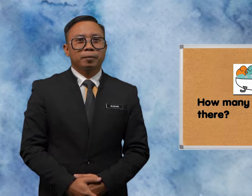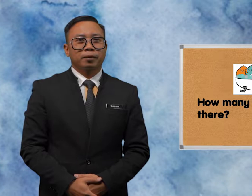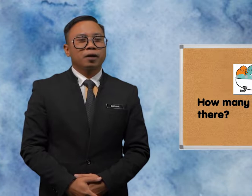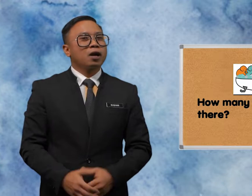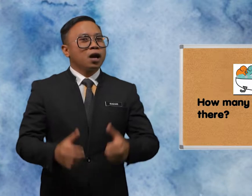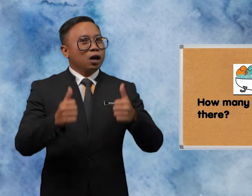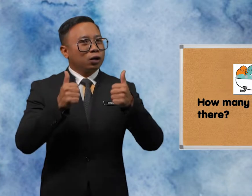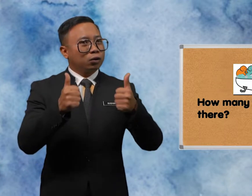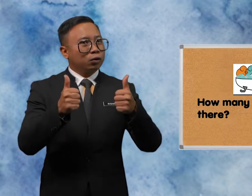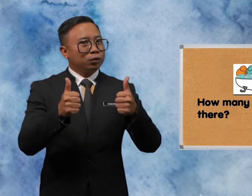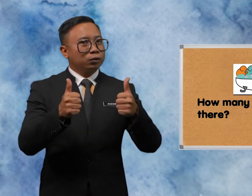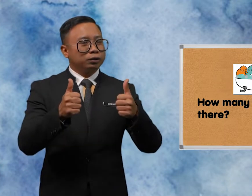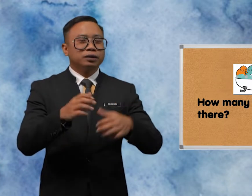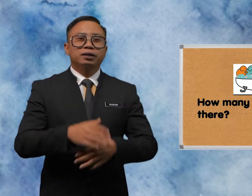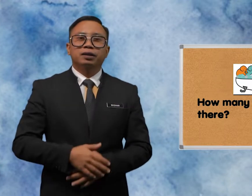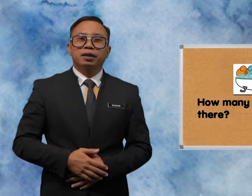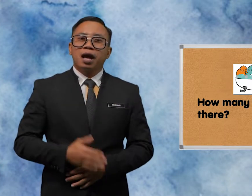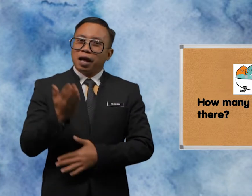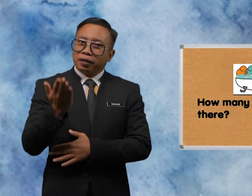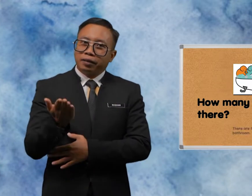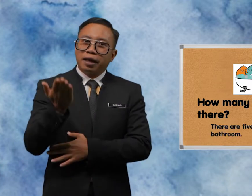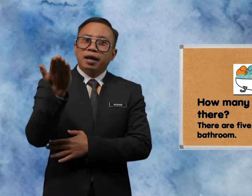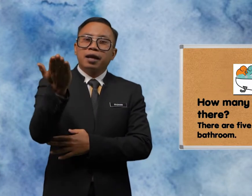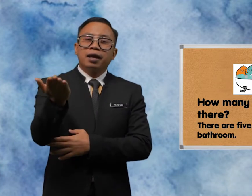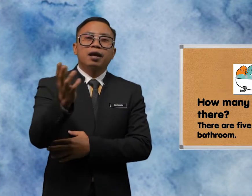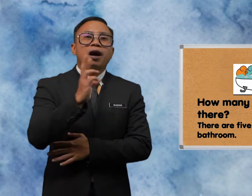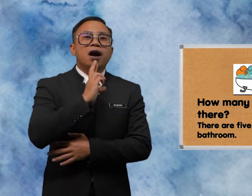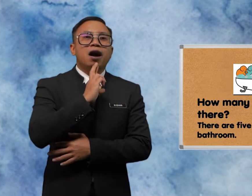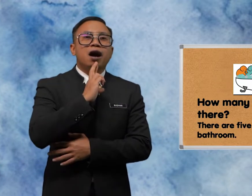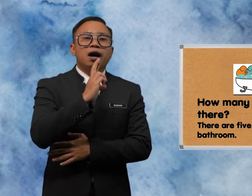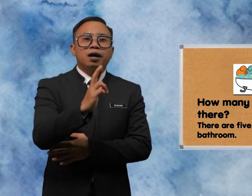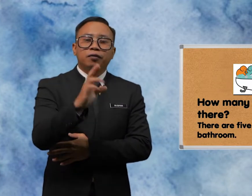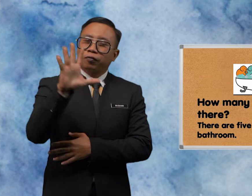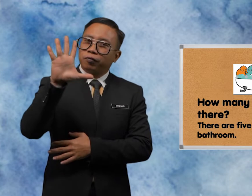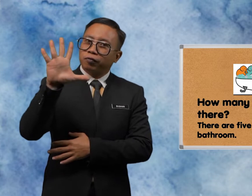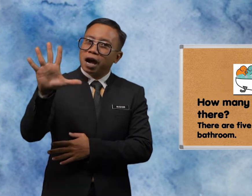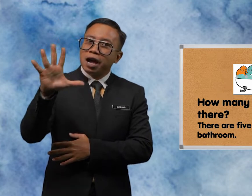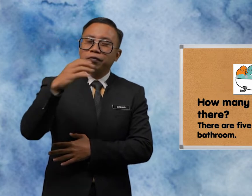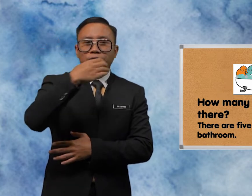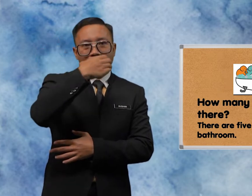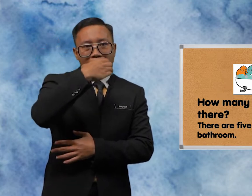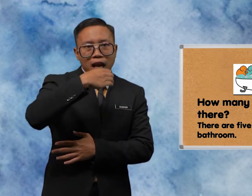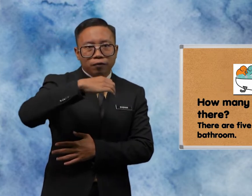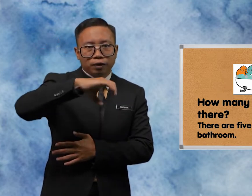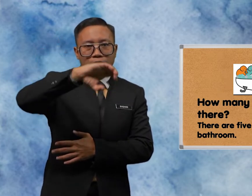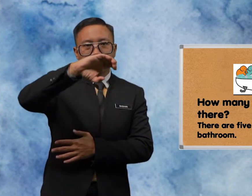Good There Are Five There Elephants